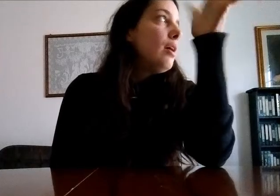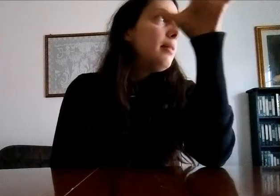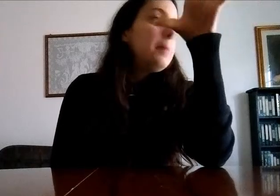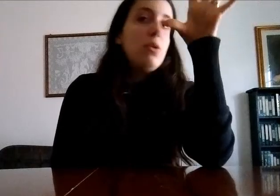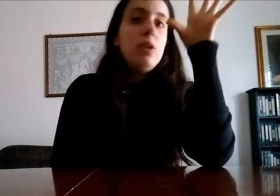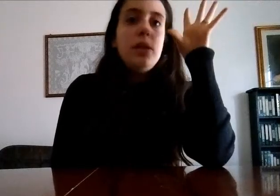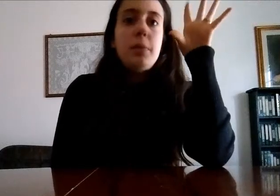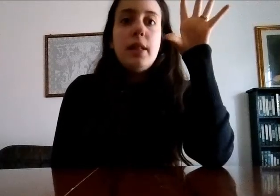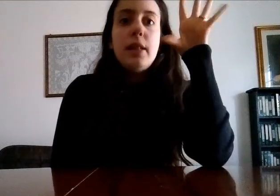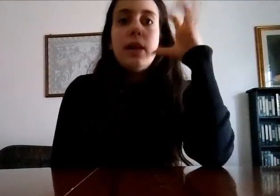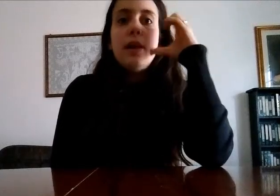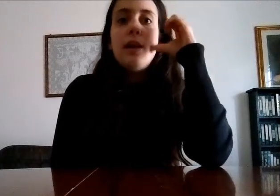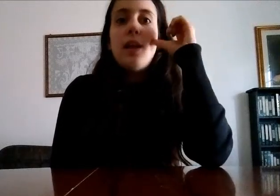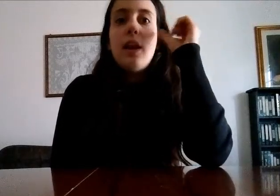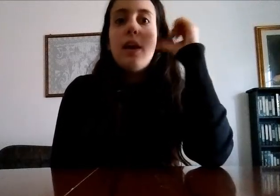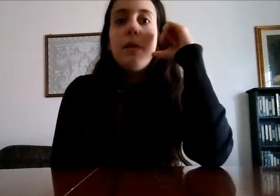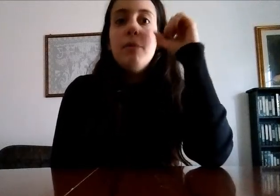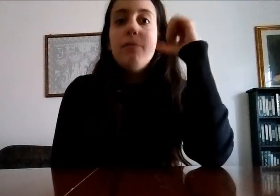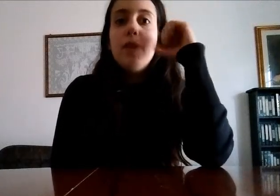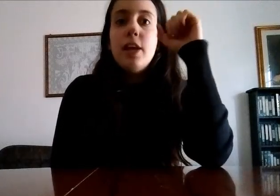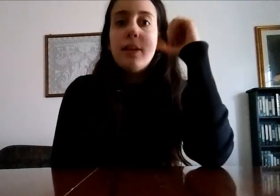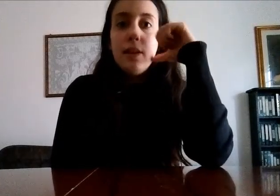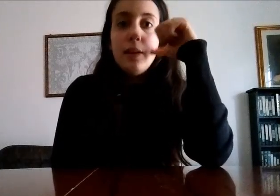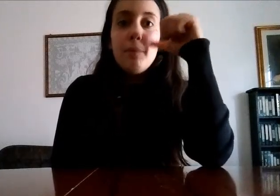spero di riprendere ad allenarmi venerdì